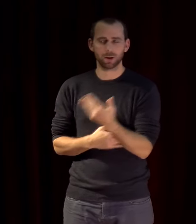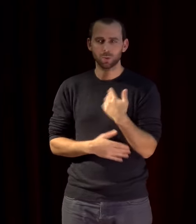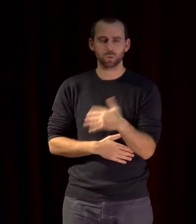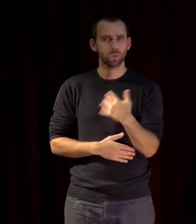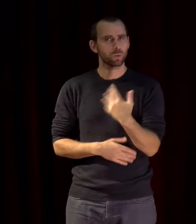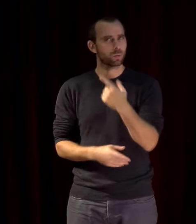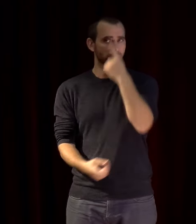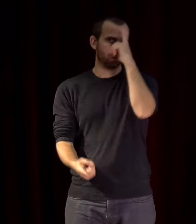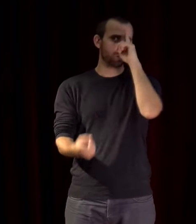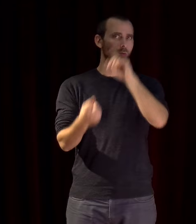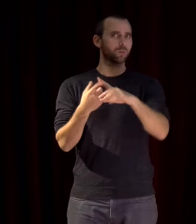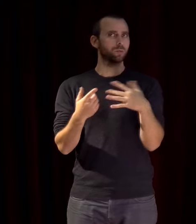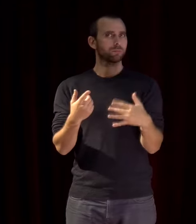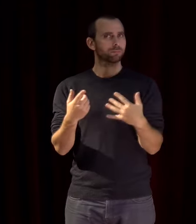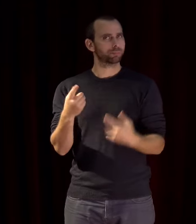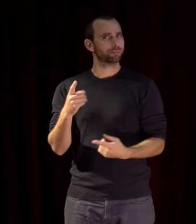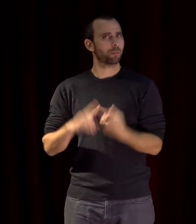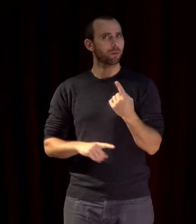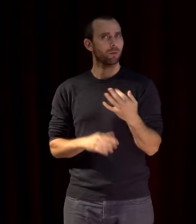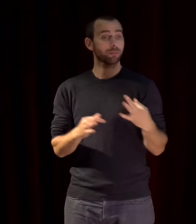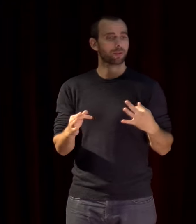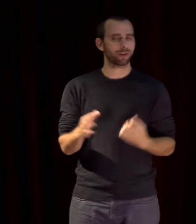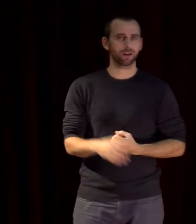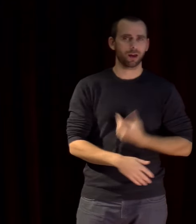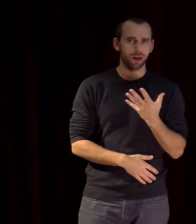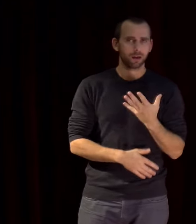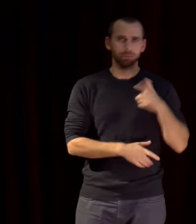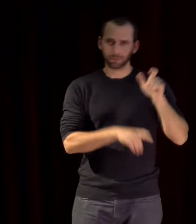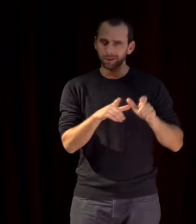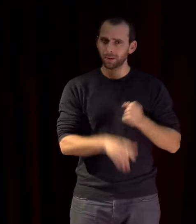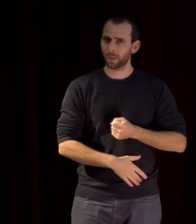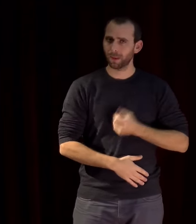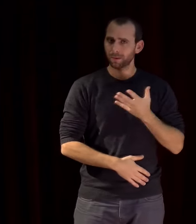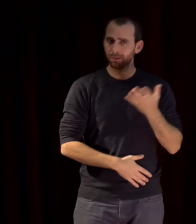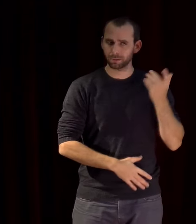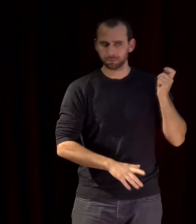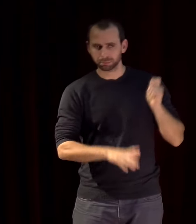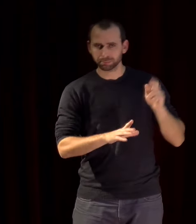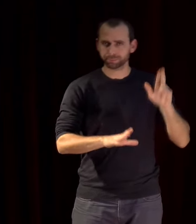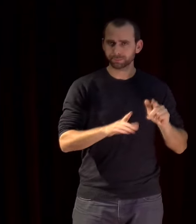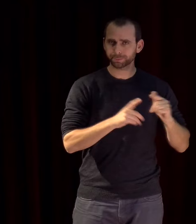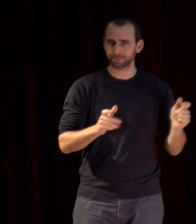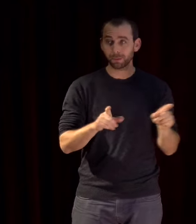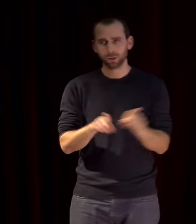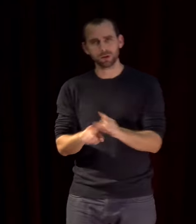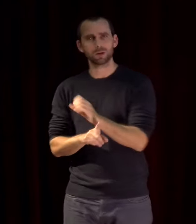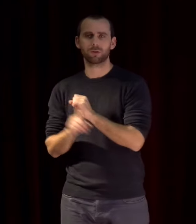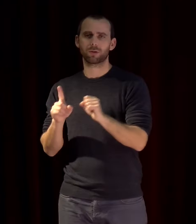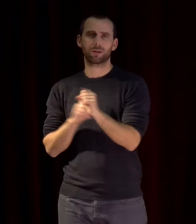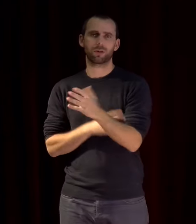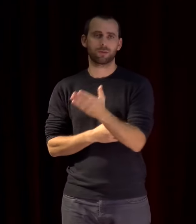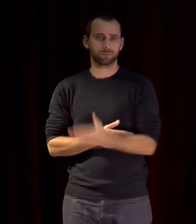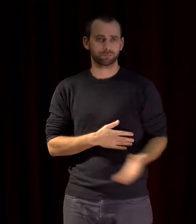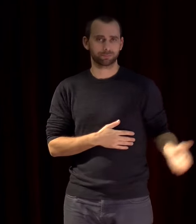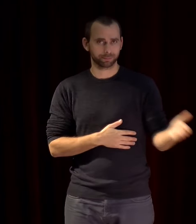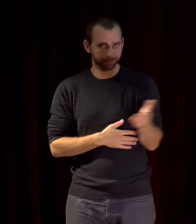la fois sur des arts et des artistes mais aussi dans les sociétés dans leur ensemble et les répercussions